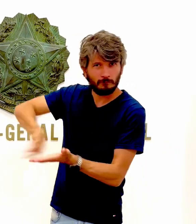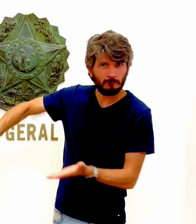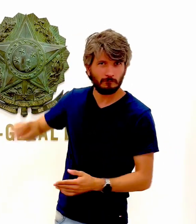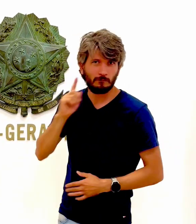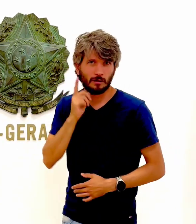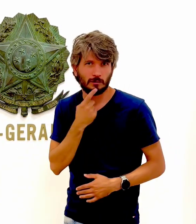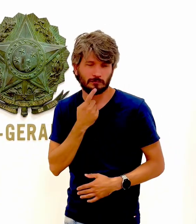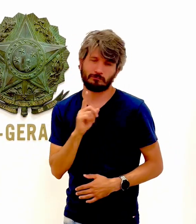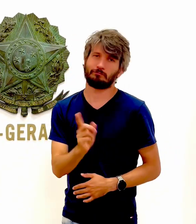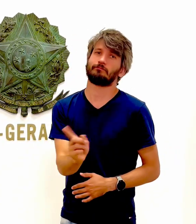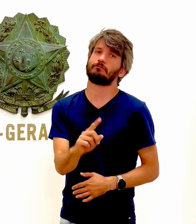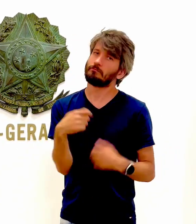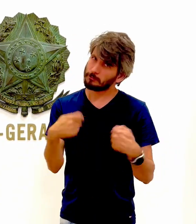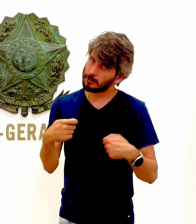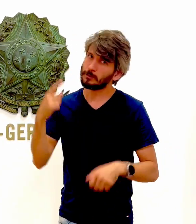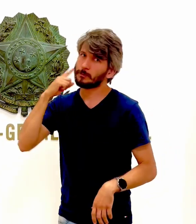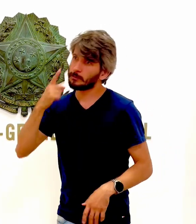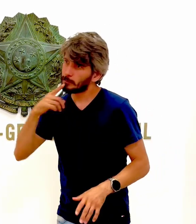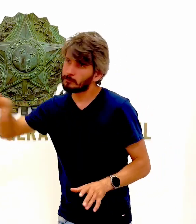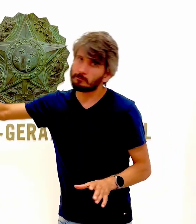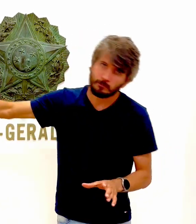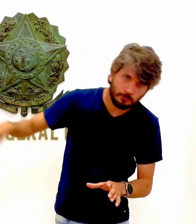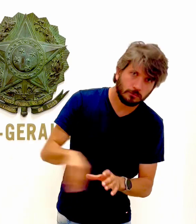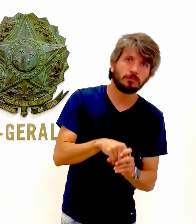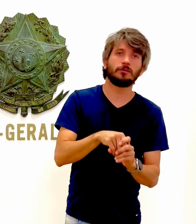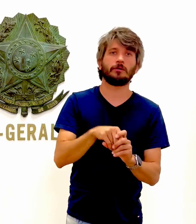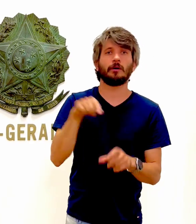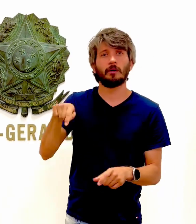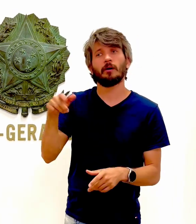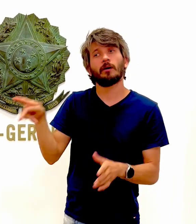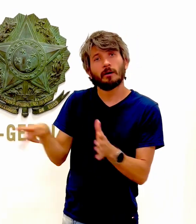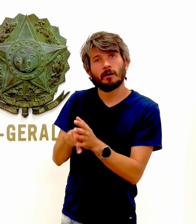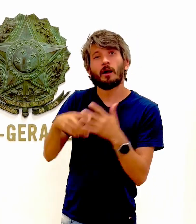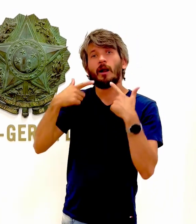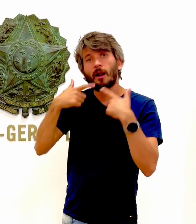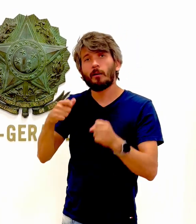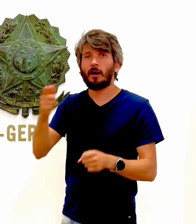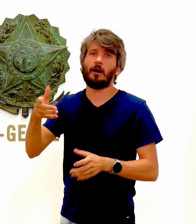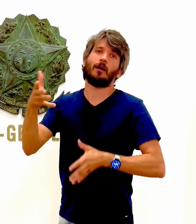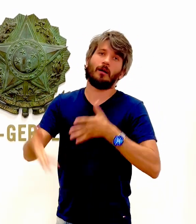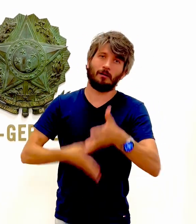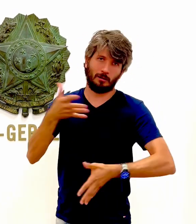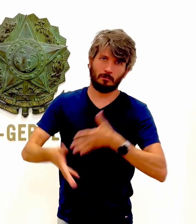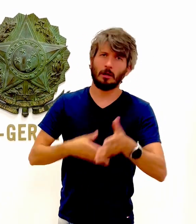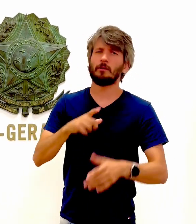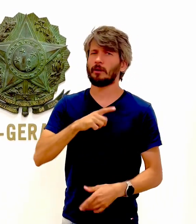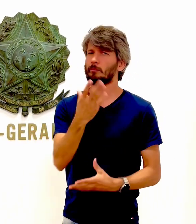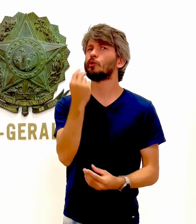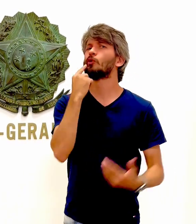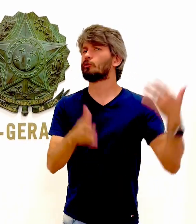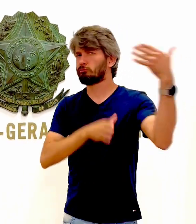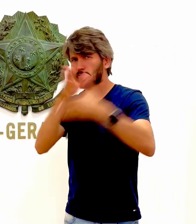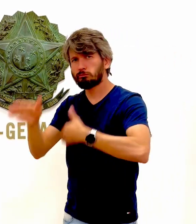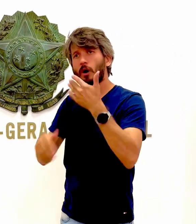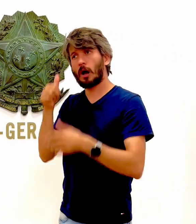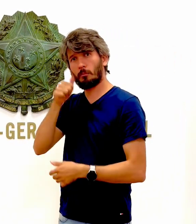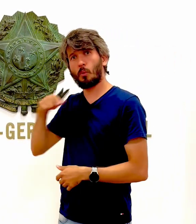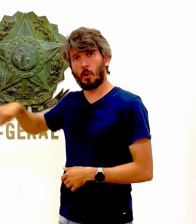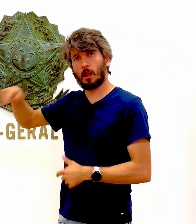importante é a figura dos consulados para a população brasileira e que há o atendimento em língua portuguesa para os brasileiros, mas que não